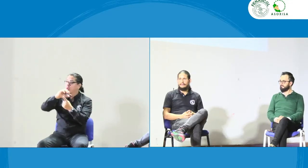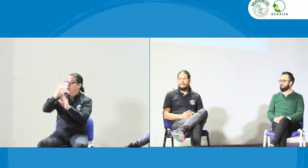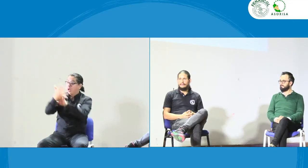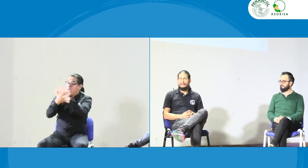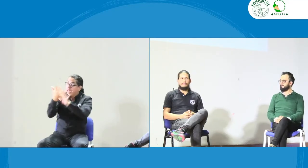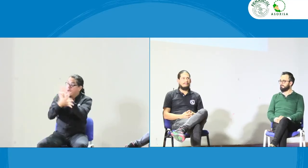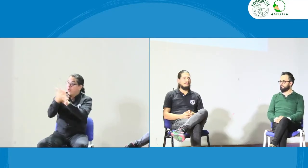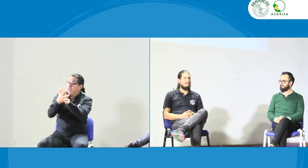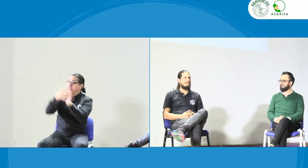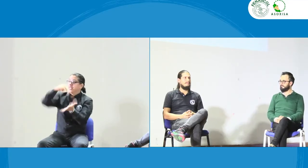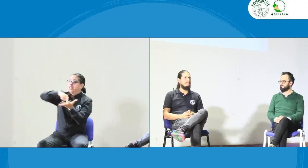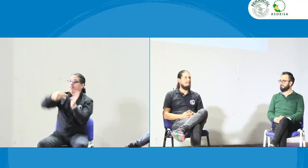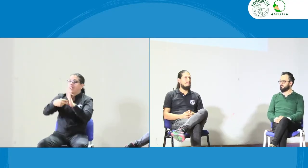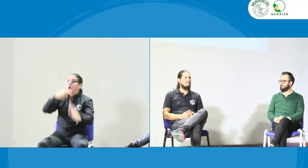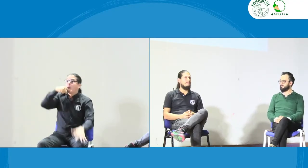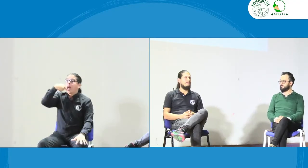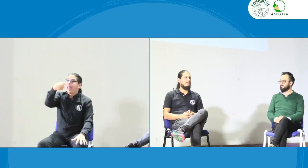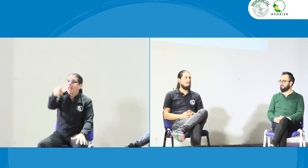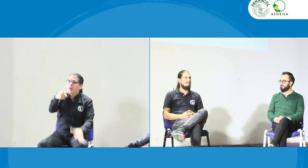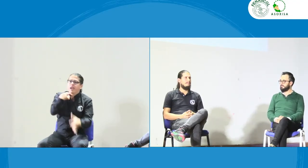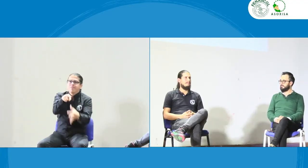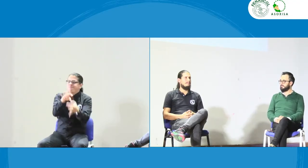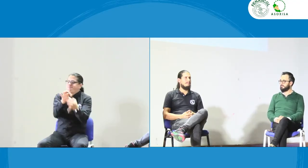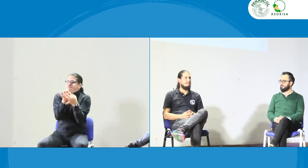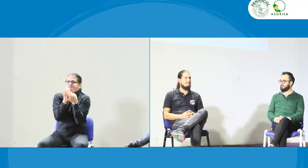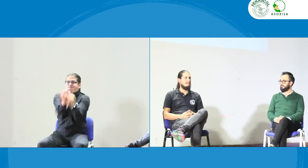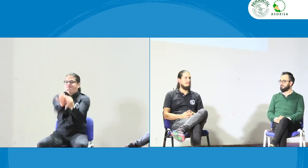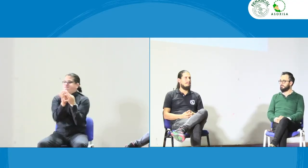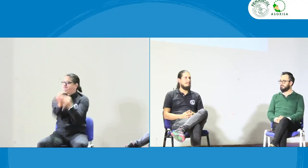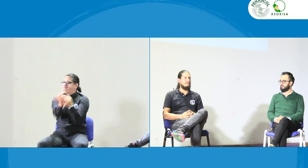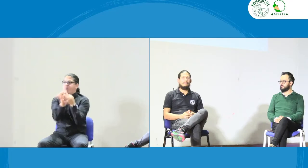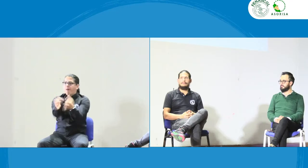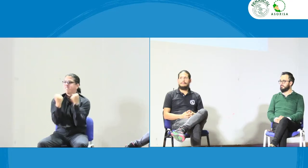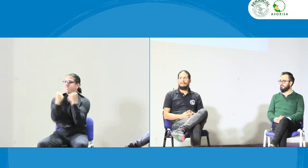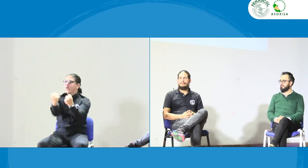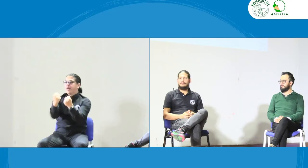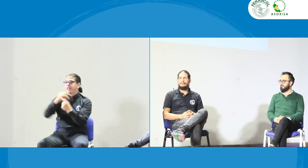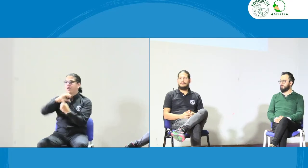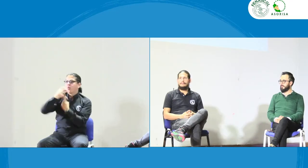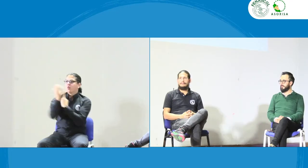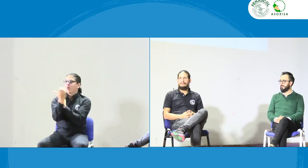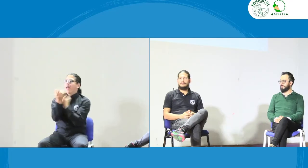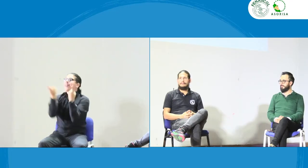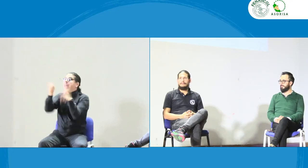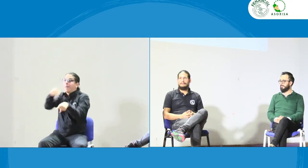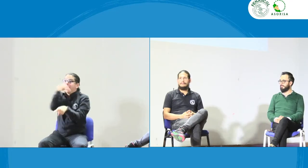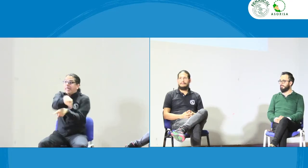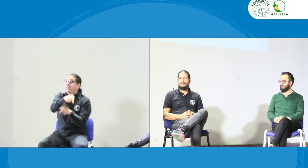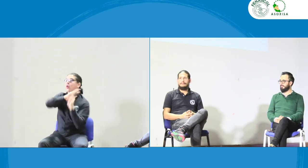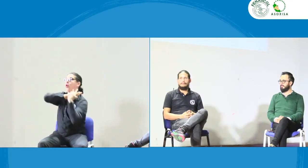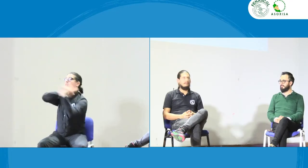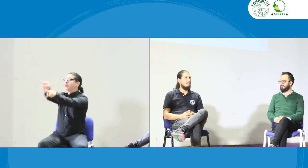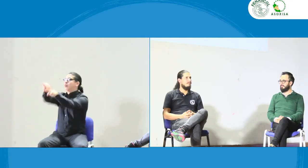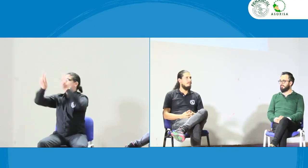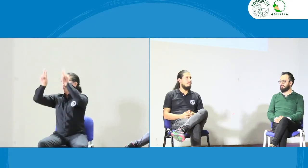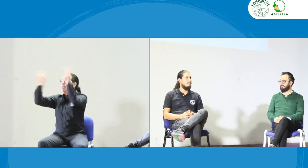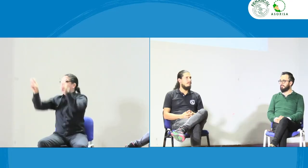de la cultura la lengua de señas está atada la cultura y son dos cosas que están atadas